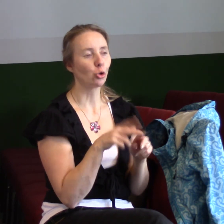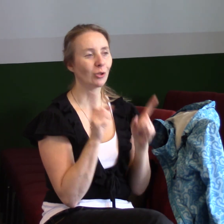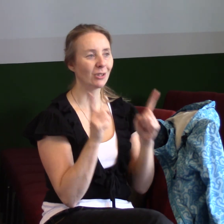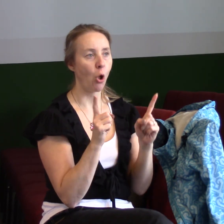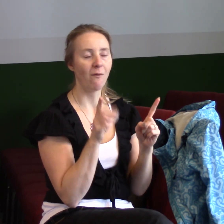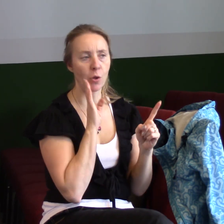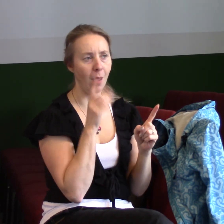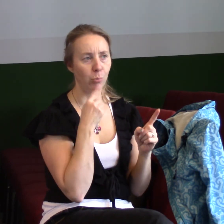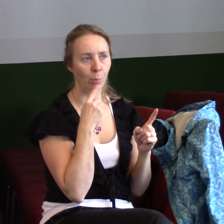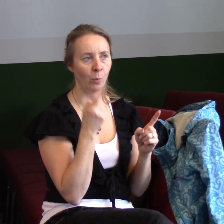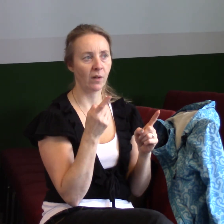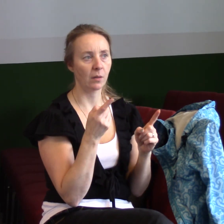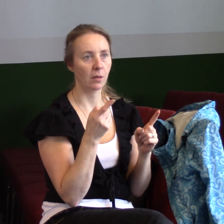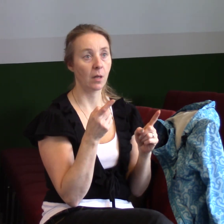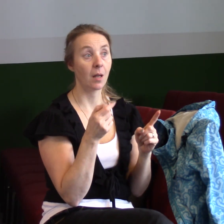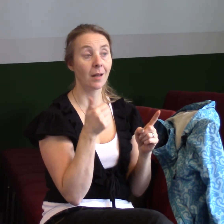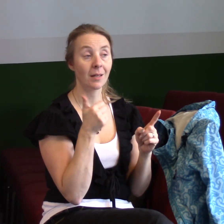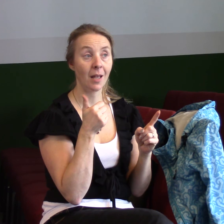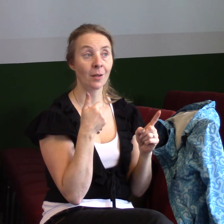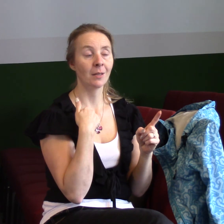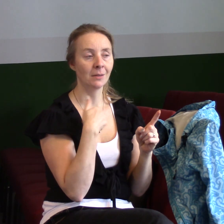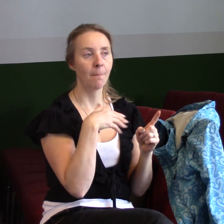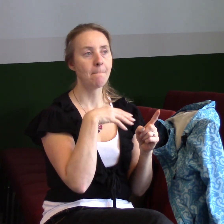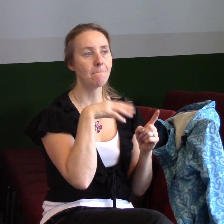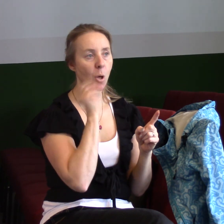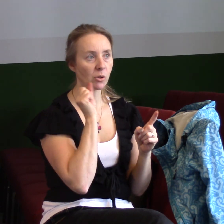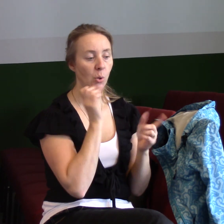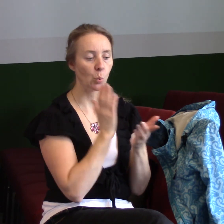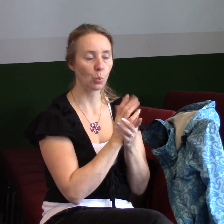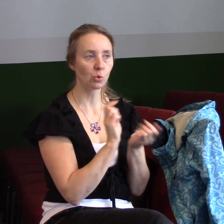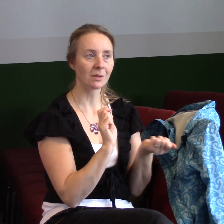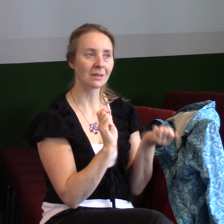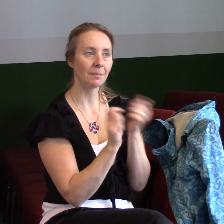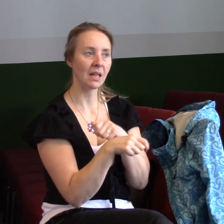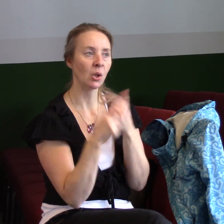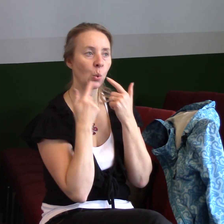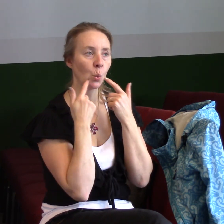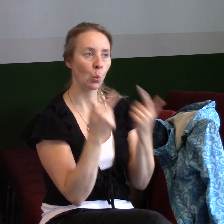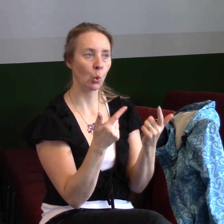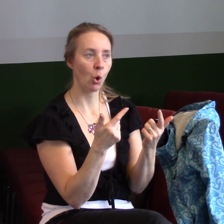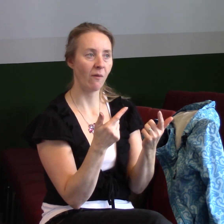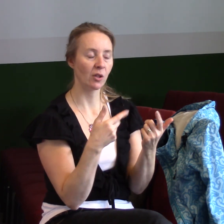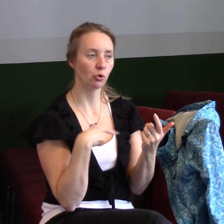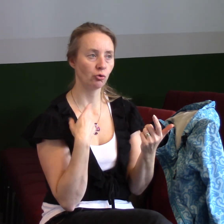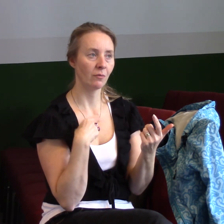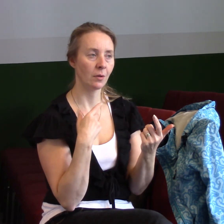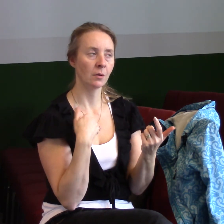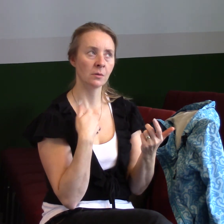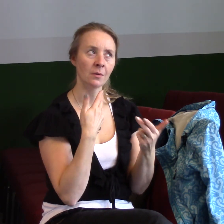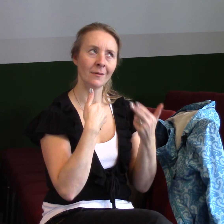A jeden z největších objevů mého života, který úplně změnil můj duchovní život, bylo, že jsem zjistil, že mnohem větší vítězství, než to,